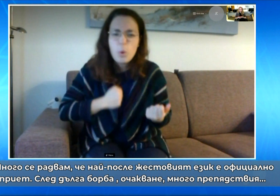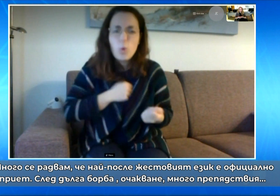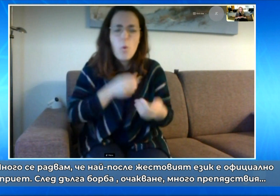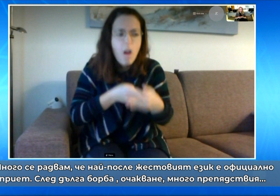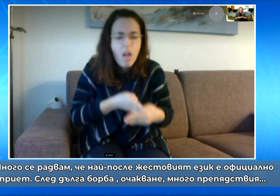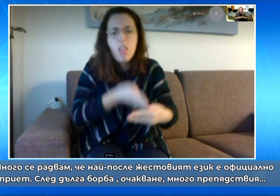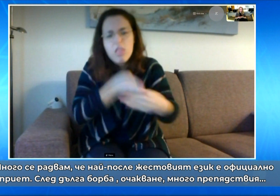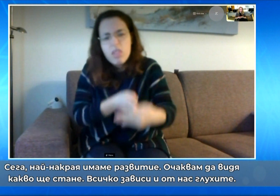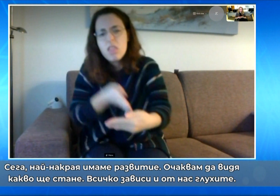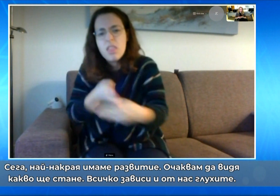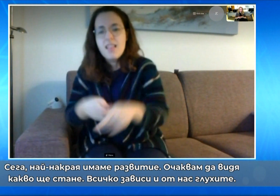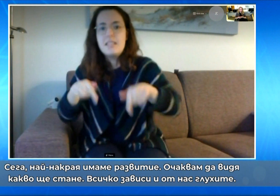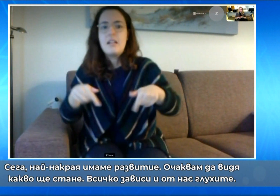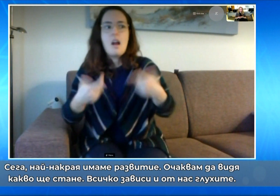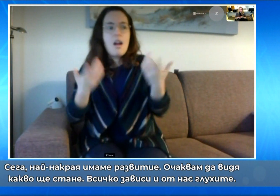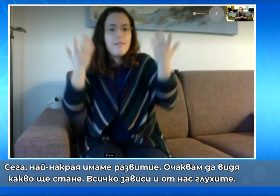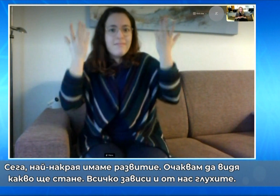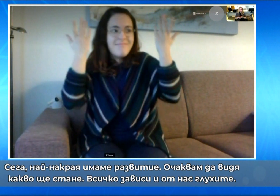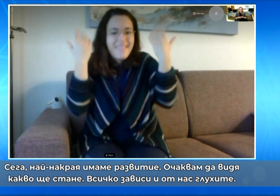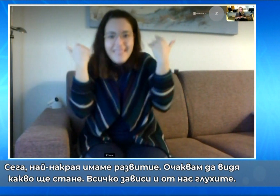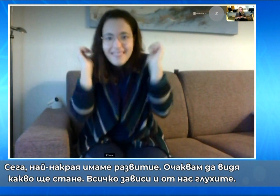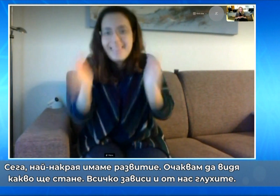много препятствия, сега, най-накрая, имаме развитие.